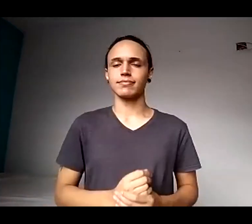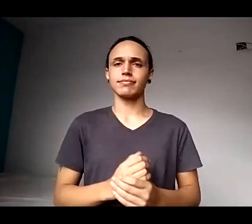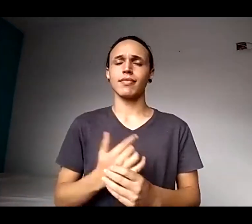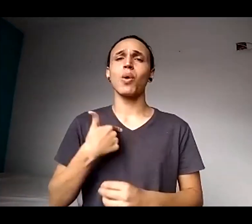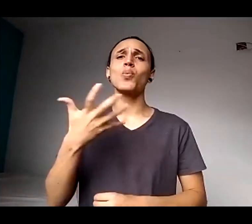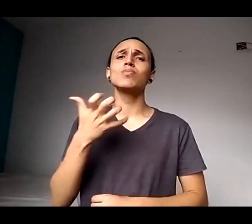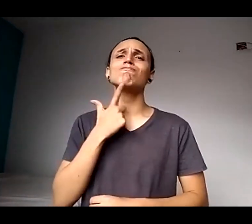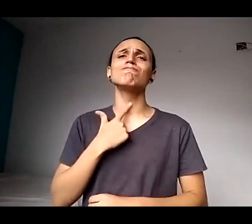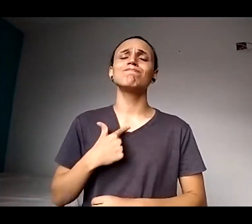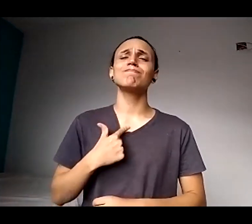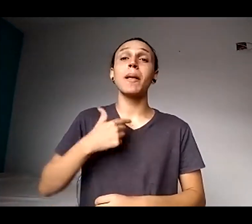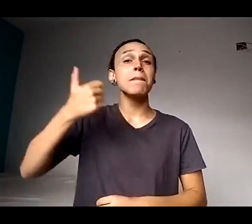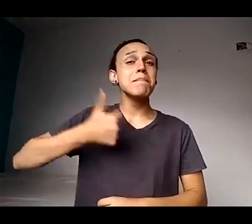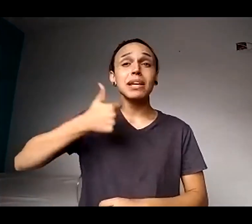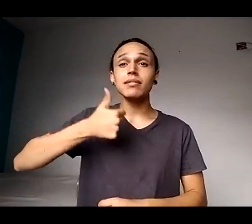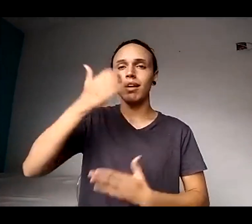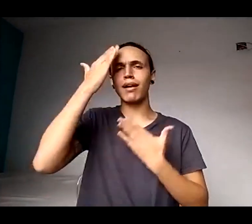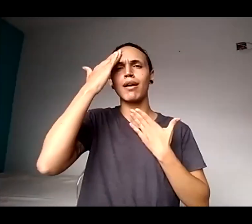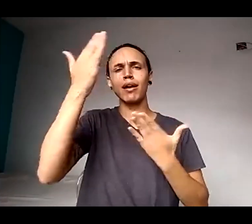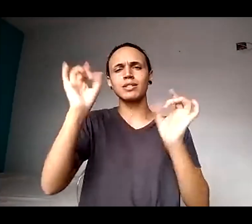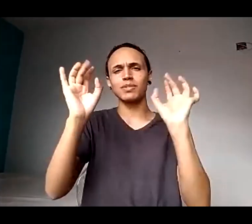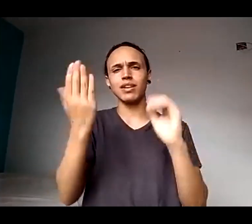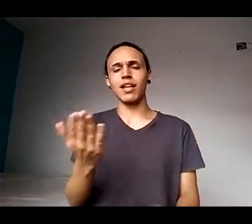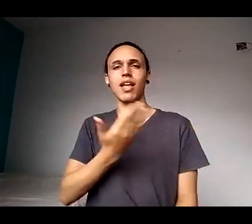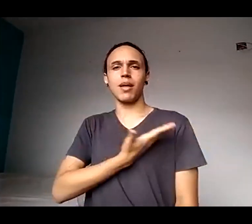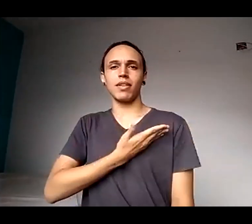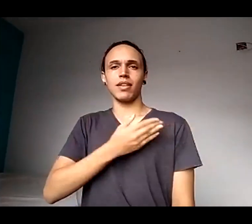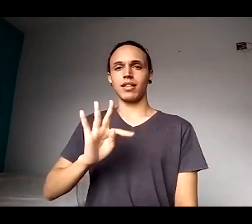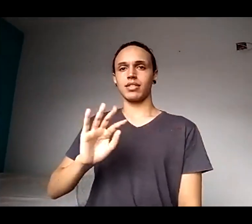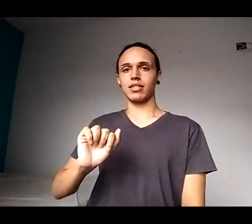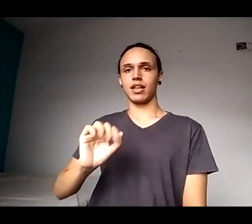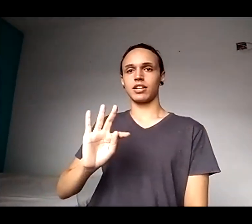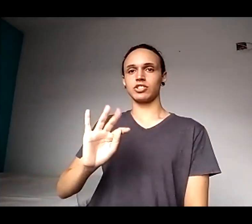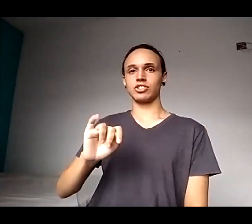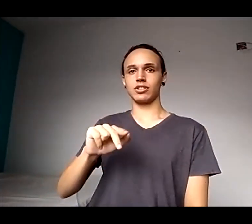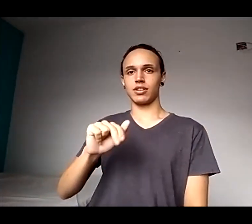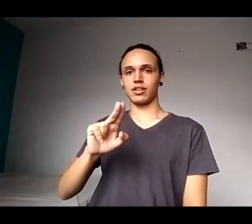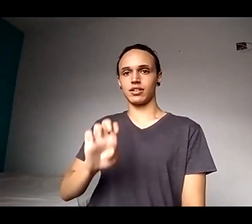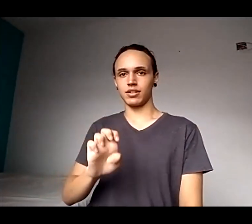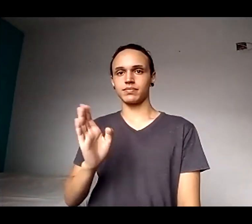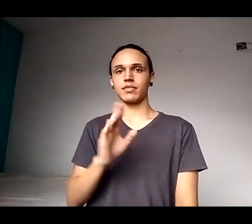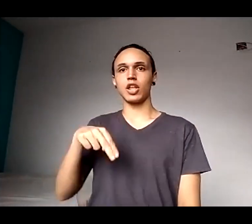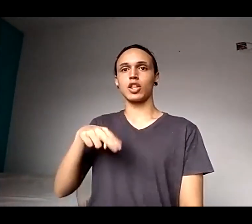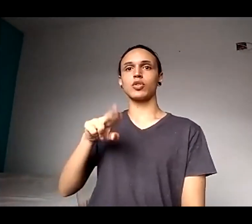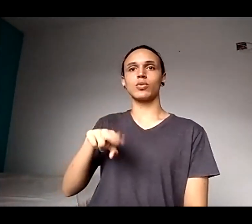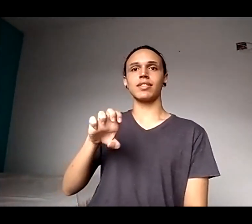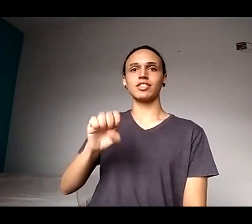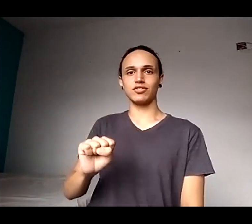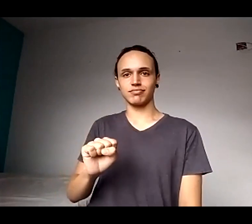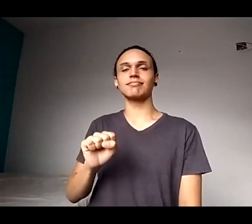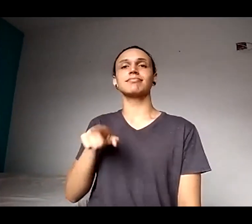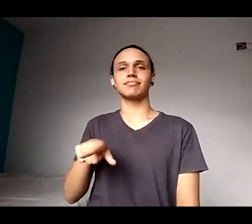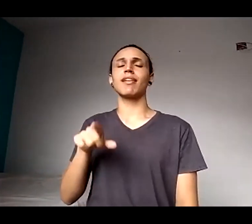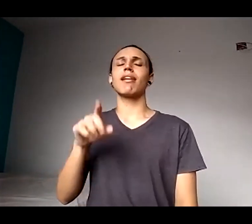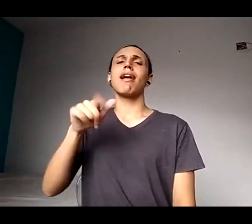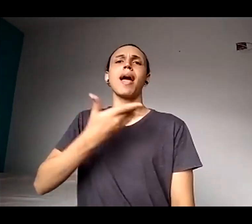agradecimento especial à nossa colega Tatiane Nunes, né? Já foi apresentada pela Cristiane, ela é colega da Ensp, também